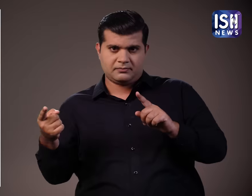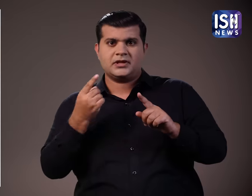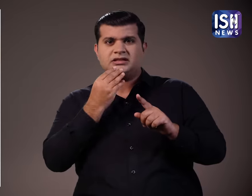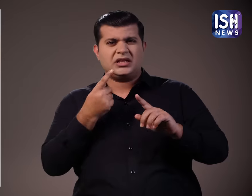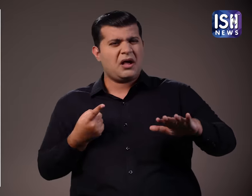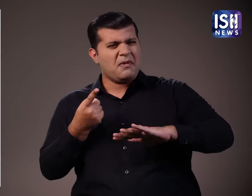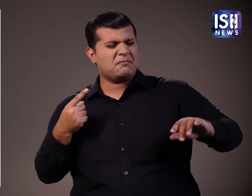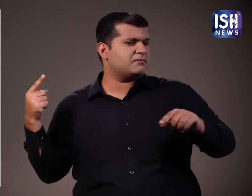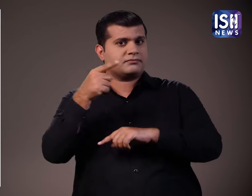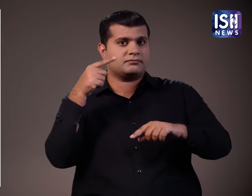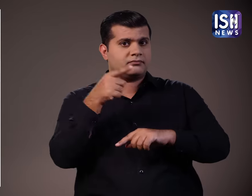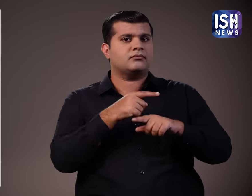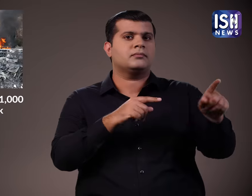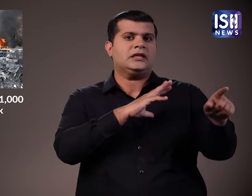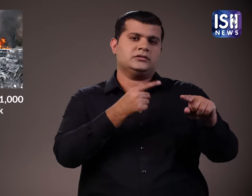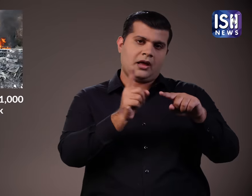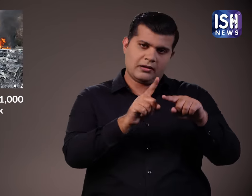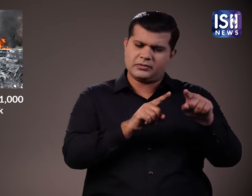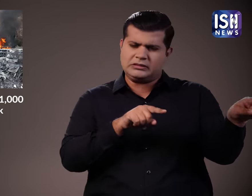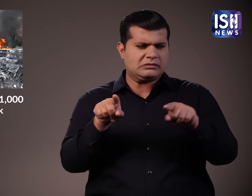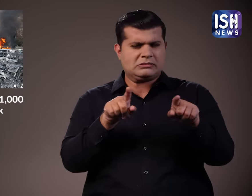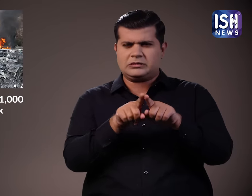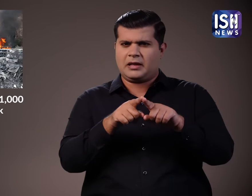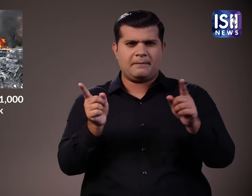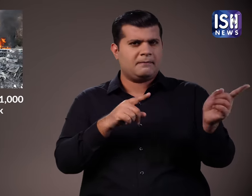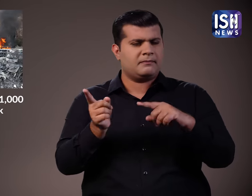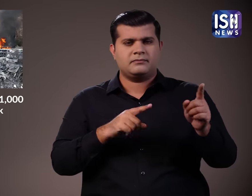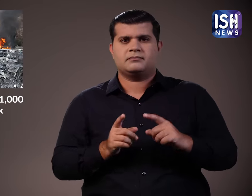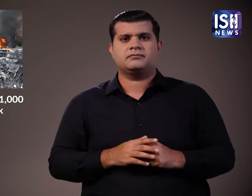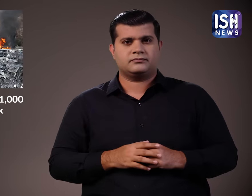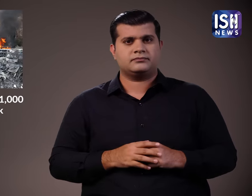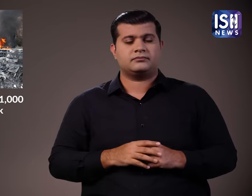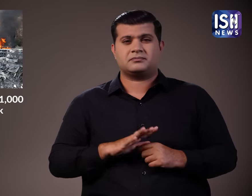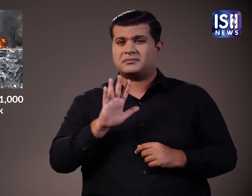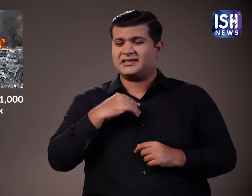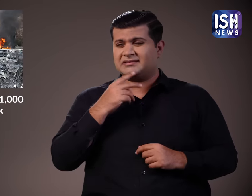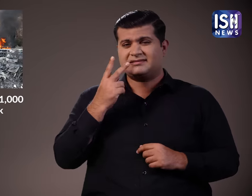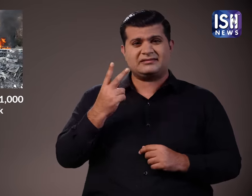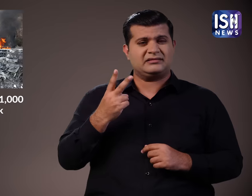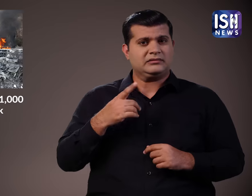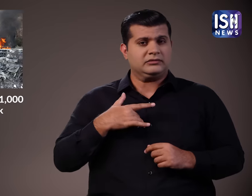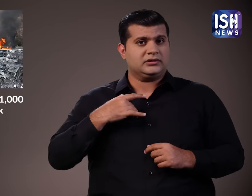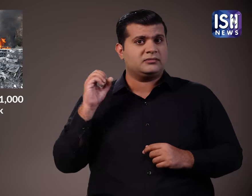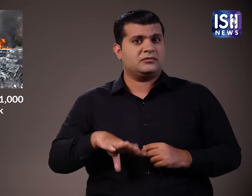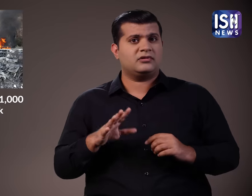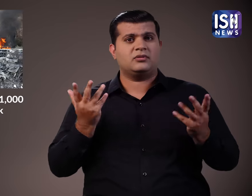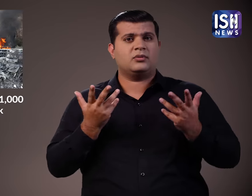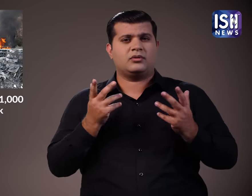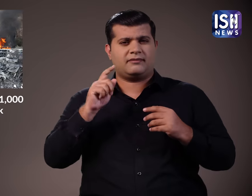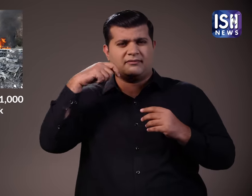इसराइल के जवाबी हमले में भी काफी संक्या में फिलिस्तिनियों को नुकसार उठाना पड़ा। भयानक विडियो वाइरल हो रहे